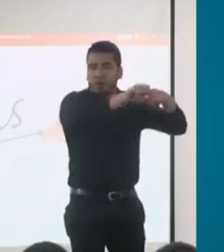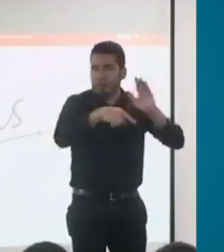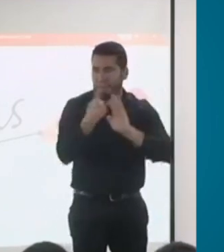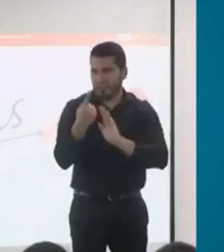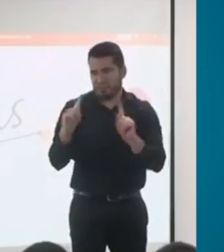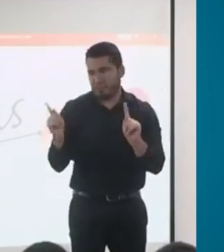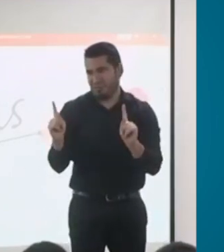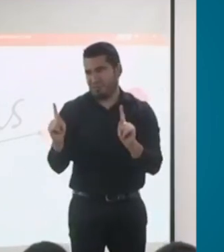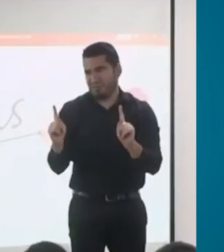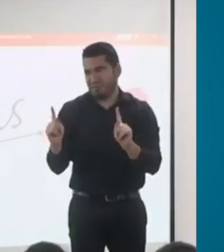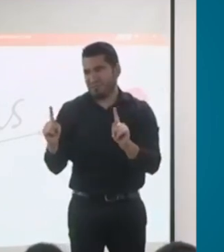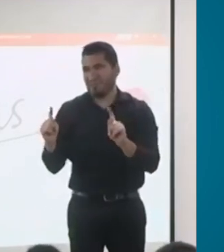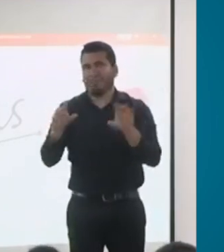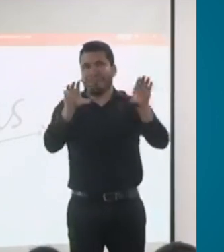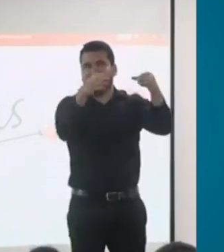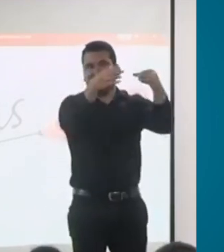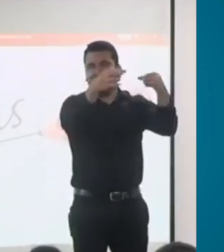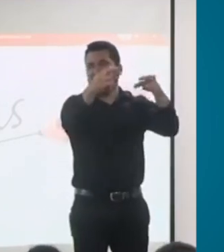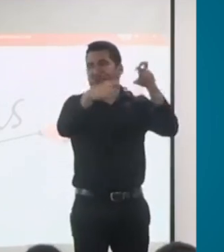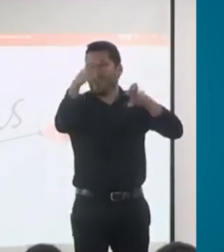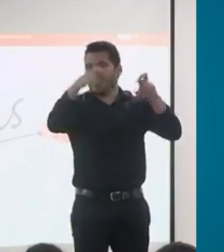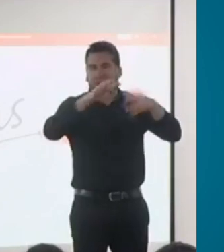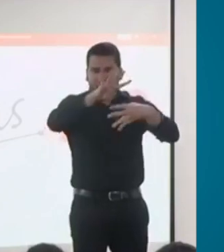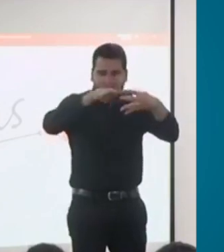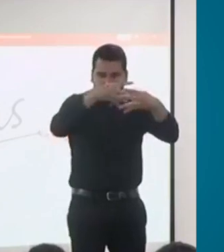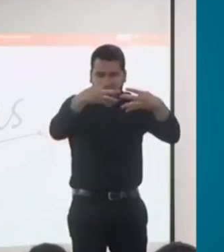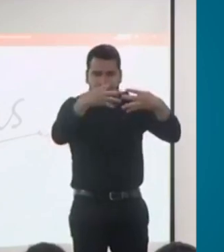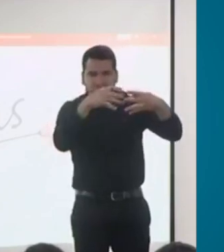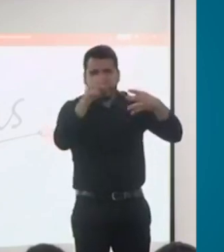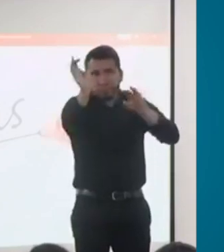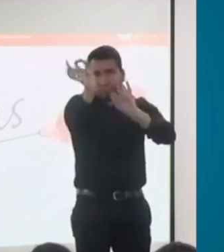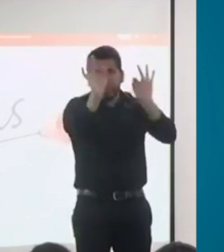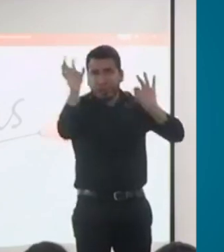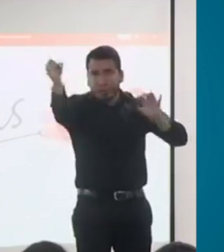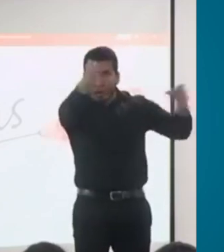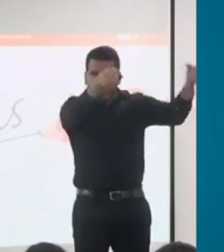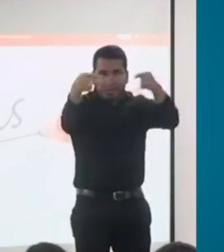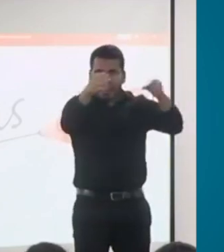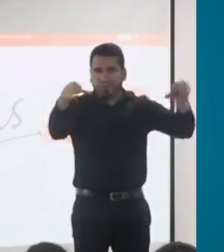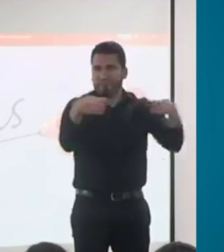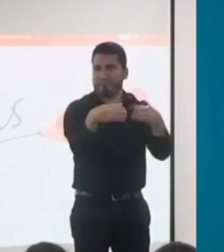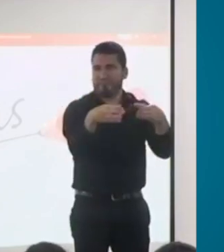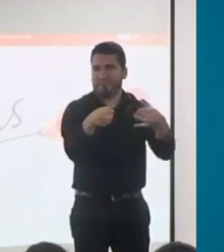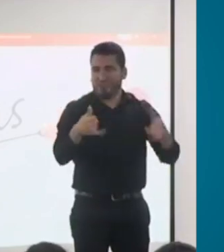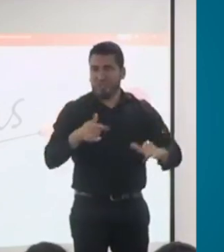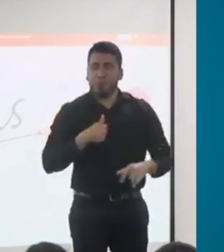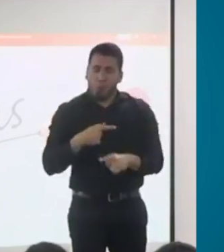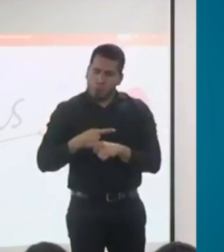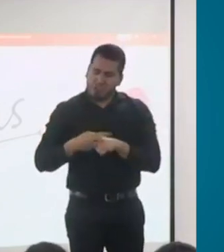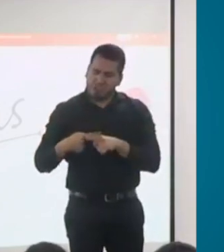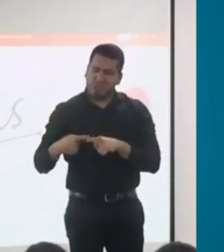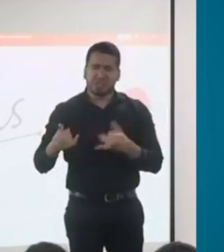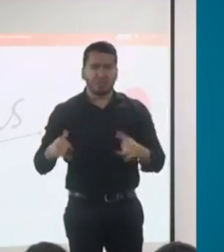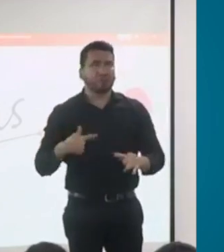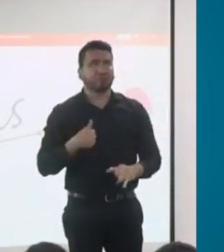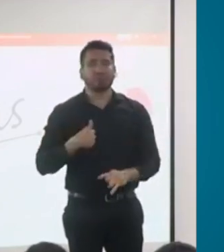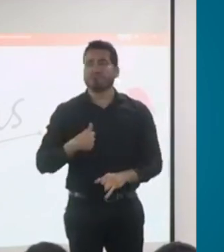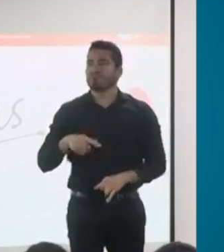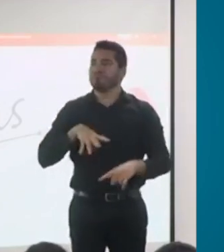los profesionales pues tienen que configurar el equipo. Entonces, cuando pasaron, pasó una semana, lo llaman, le dan la cita, él va a